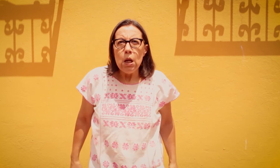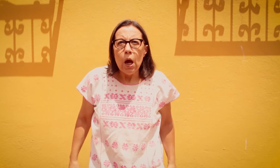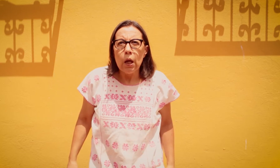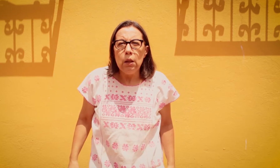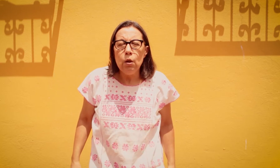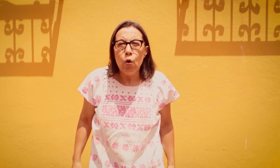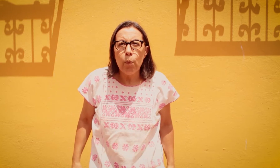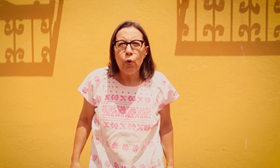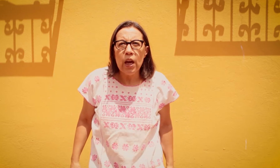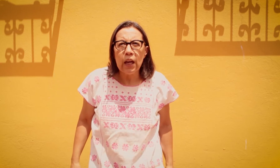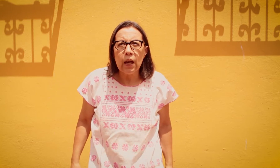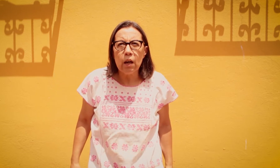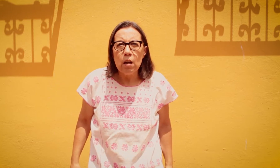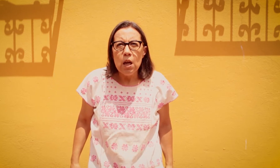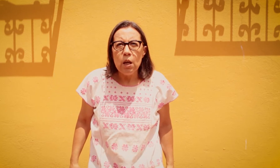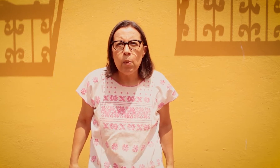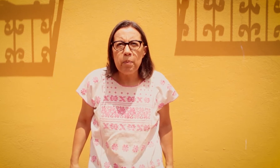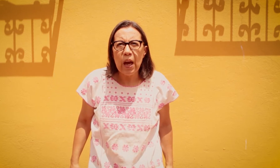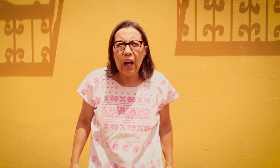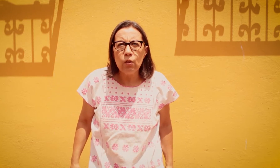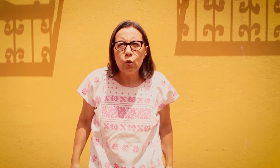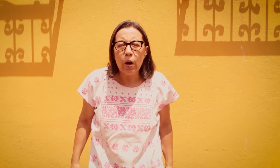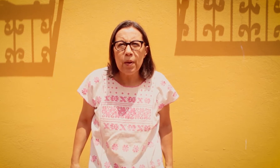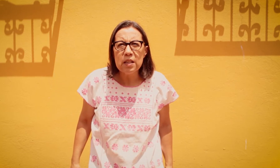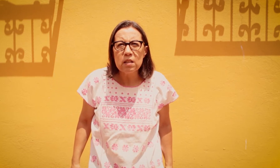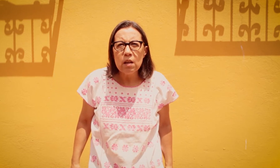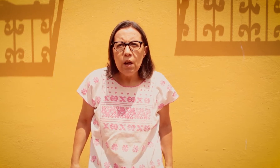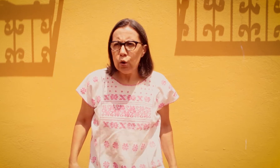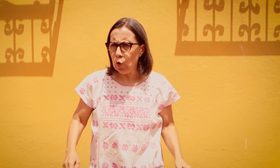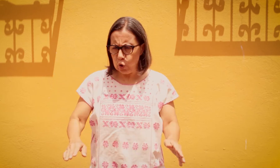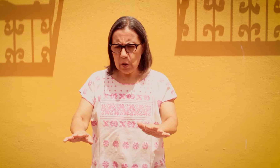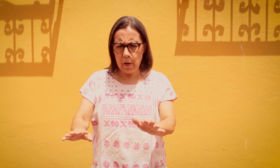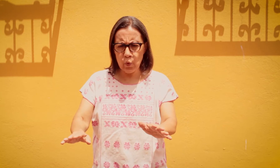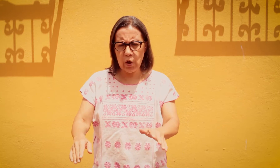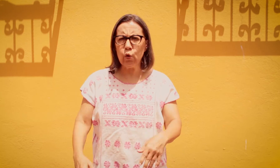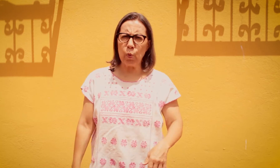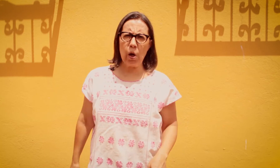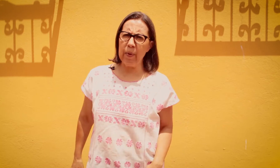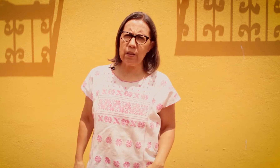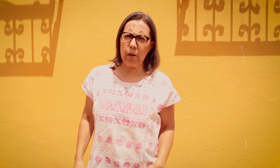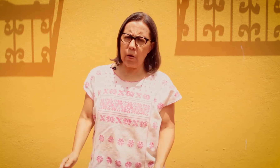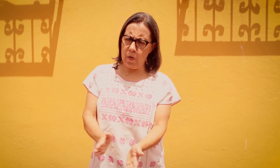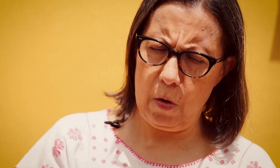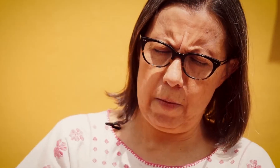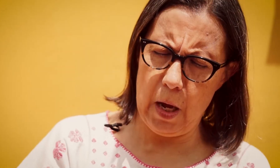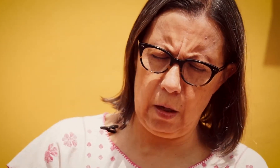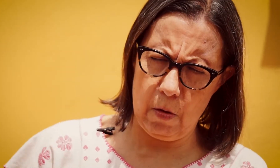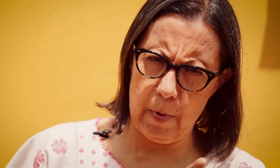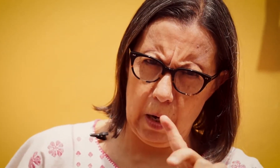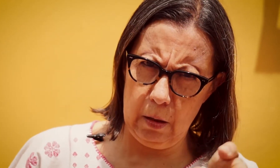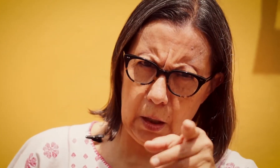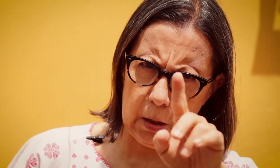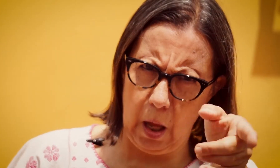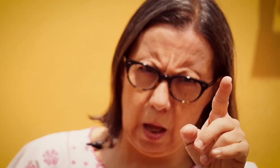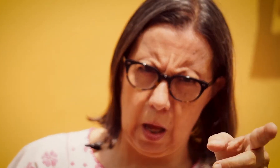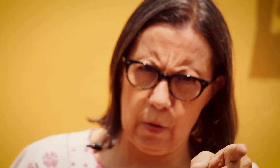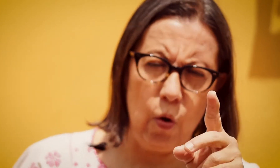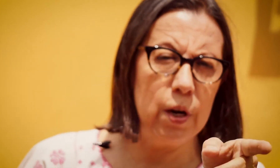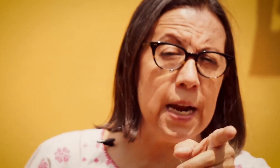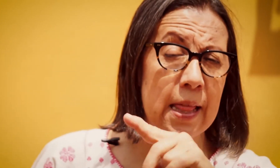Andy no lo podía creer. Iban viajando otra vez. Todos estaban muy serios porque la maestra dijo que había que tomar el dictado. Nada